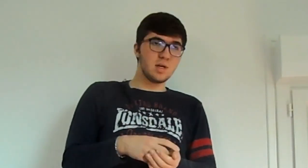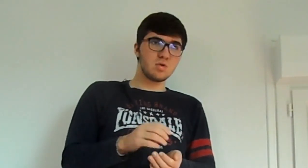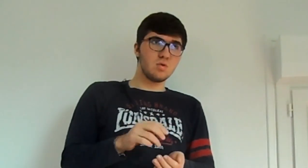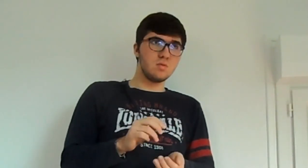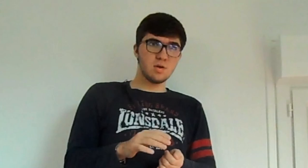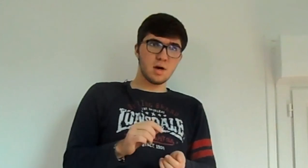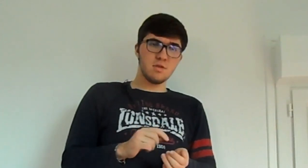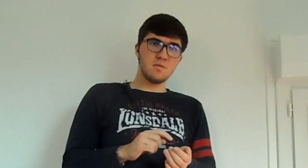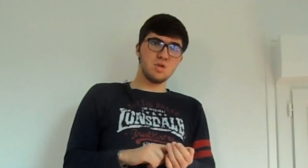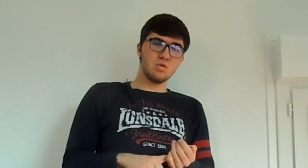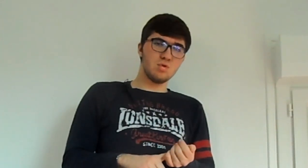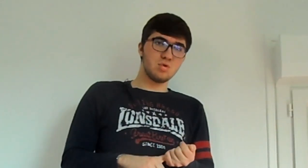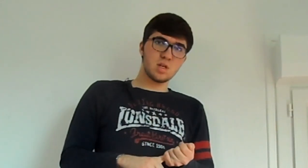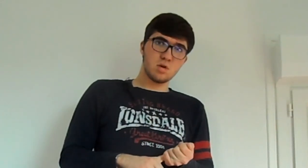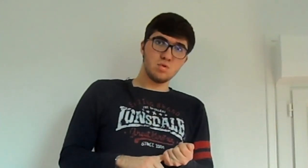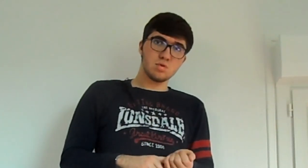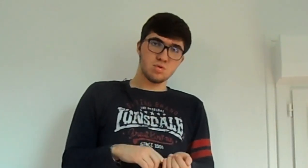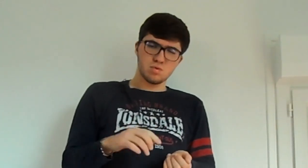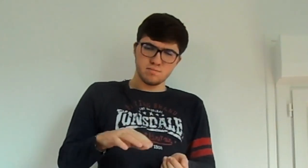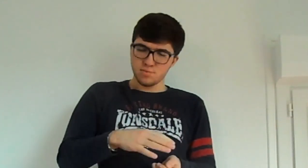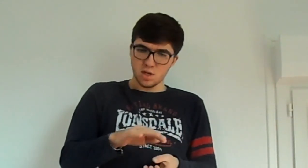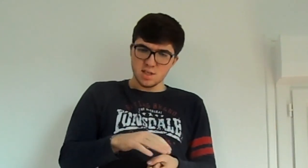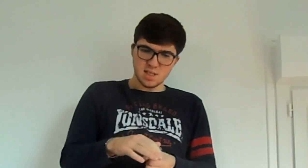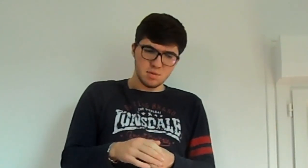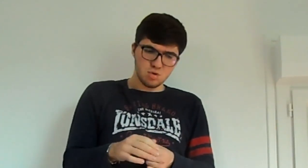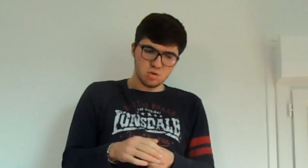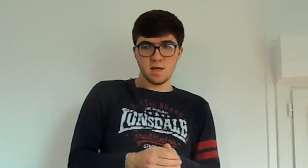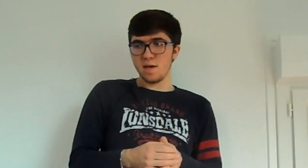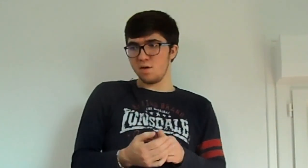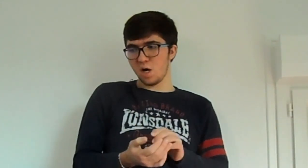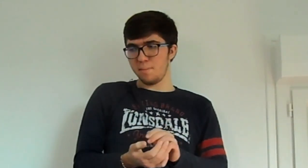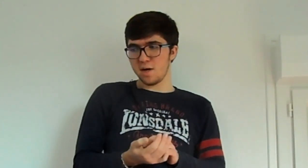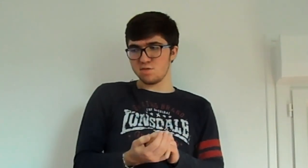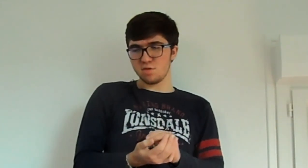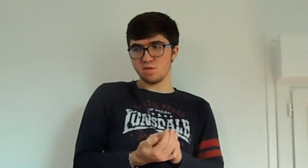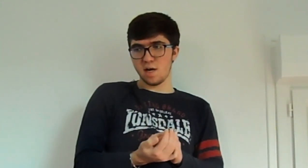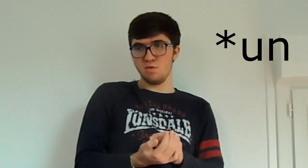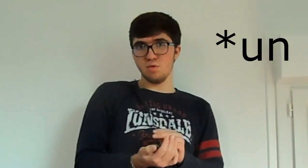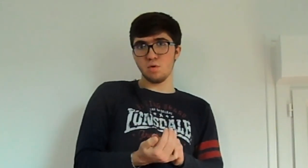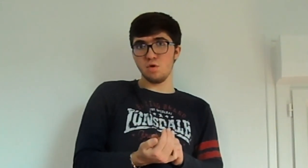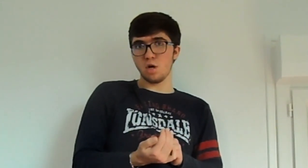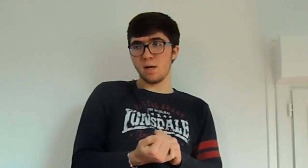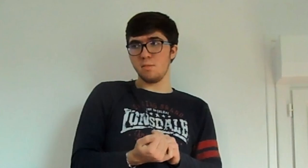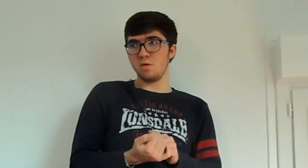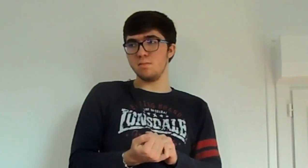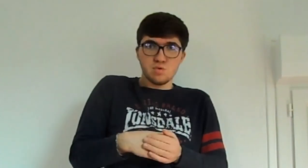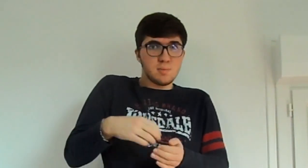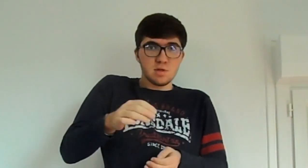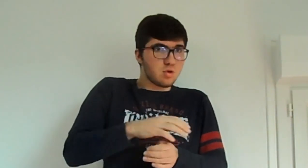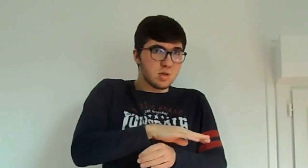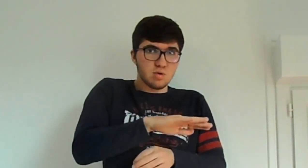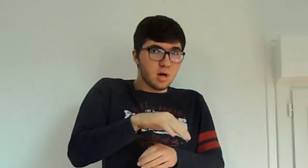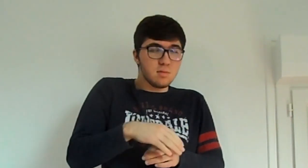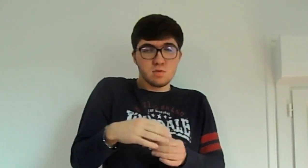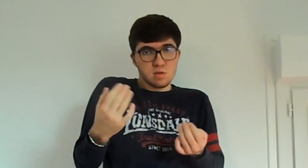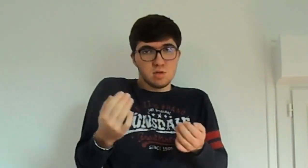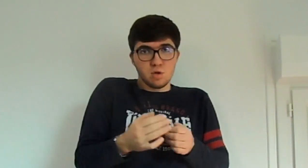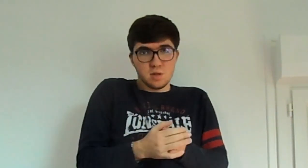bientôt, il y aura une vidéo très courte, de 5 minutes, et après, ce sera une re, normalement. Je vous dis pas sur quoi il sera, ce sera une surprise.